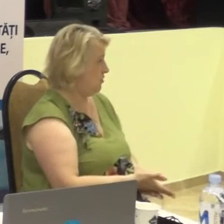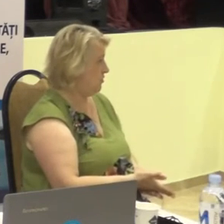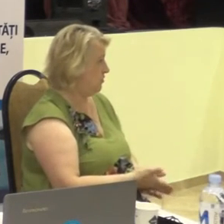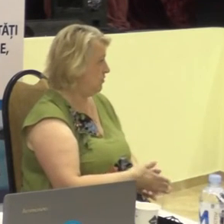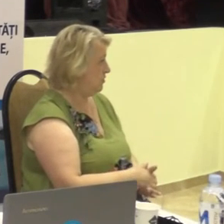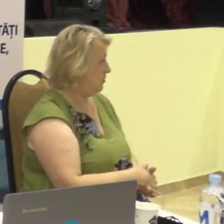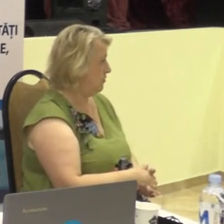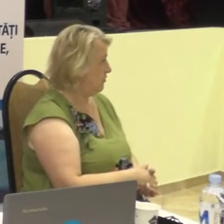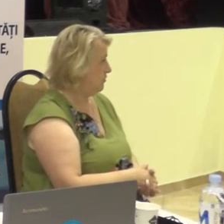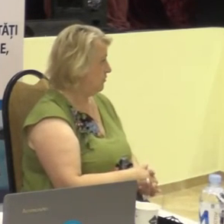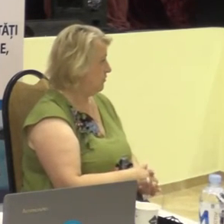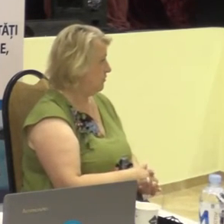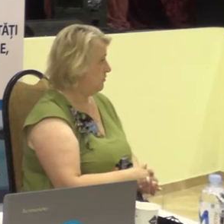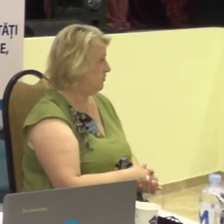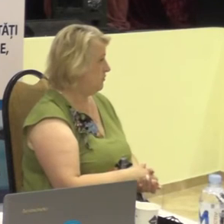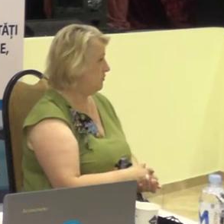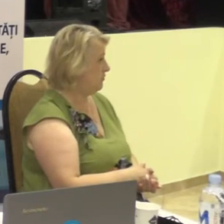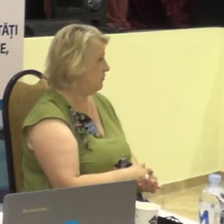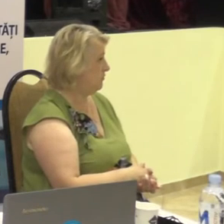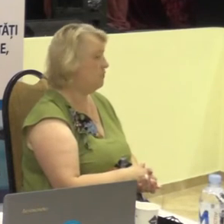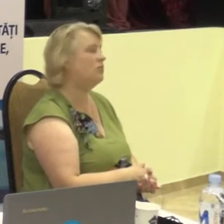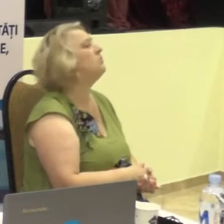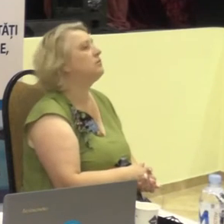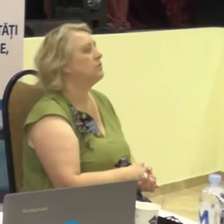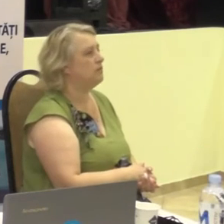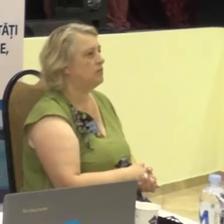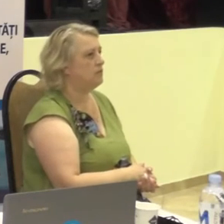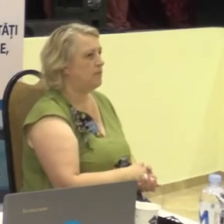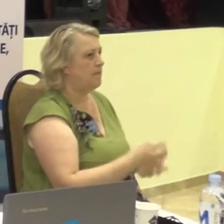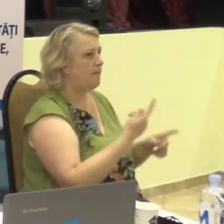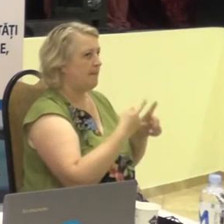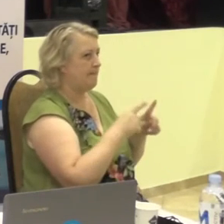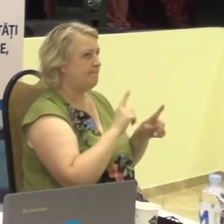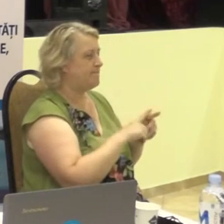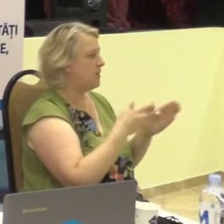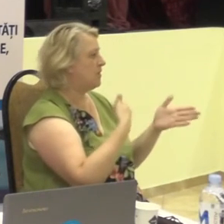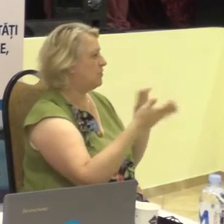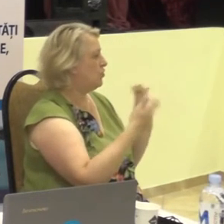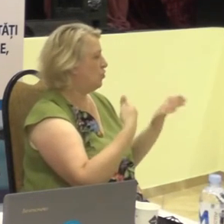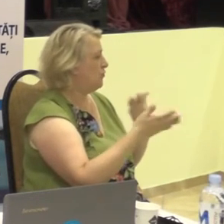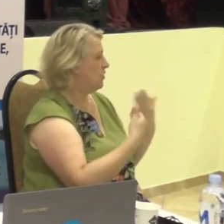De ce asta este comunicarea?